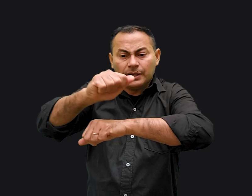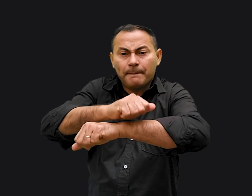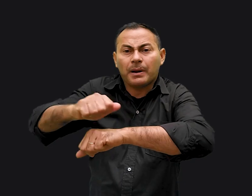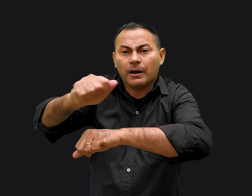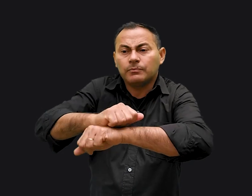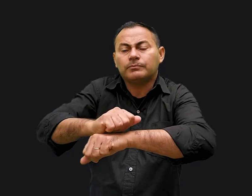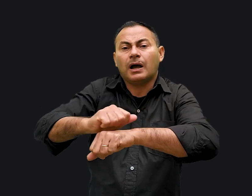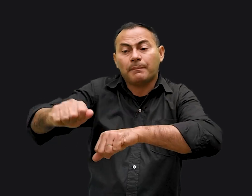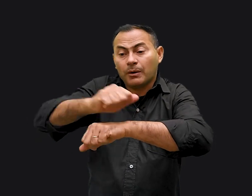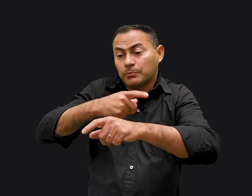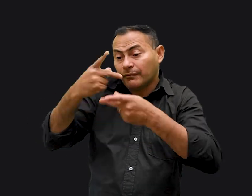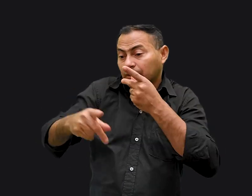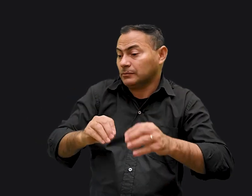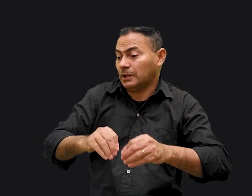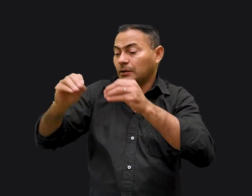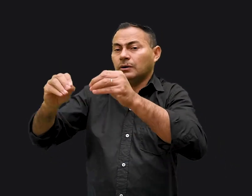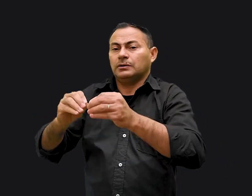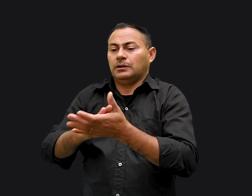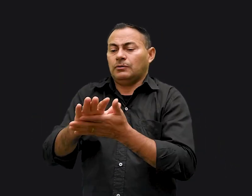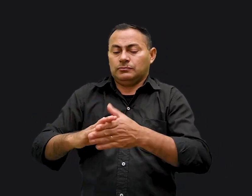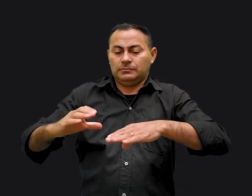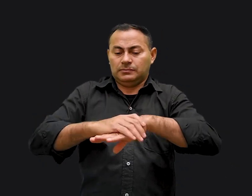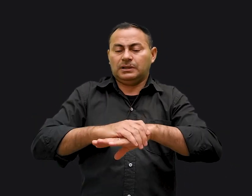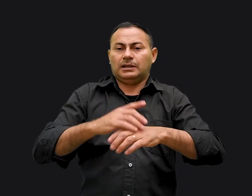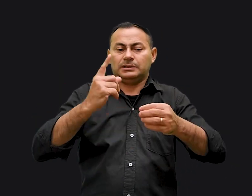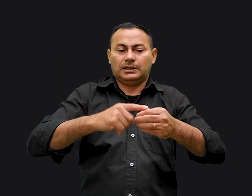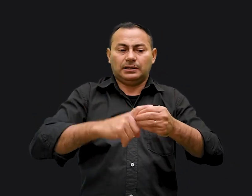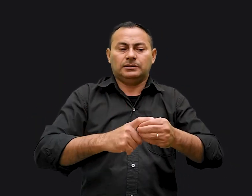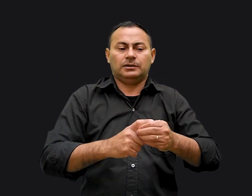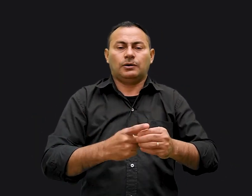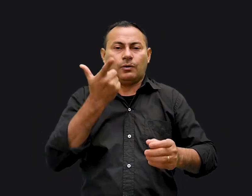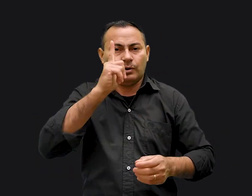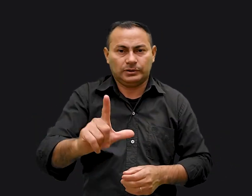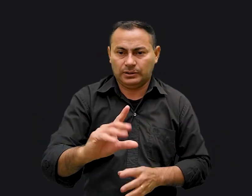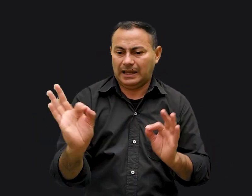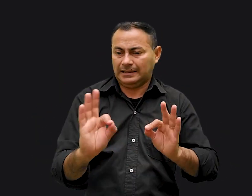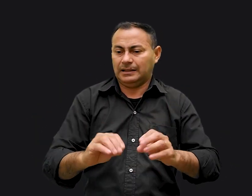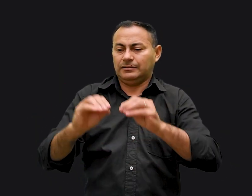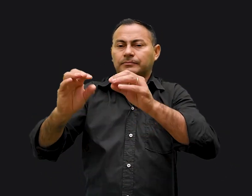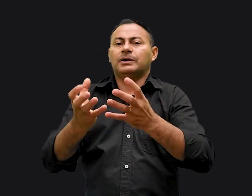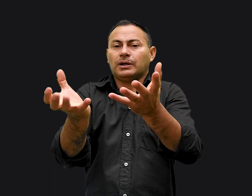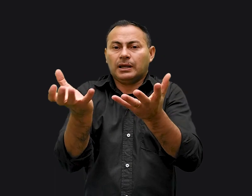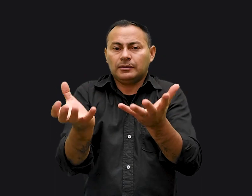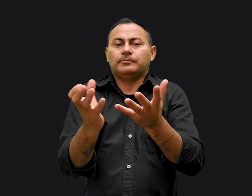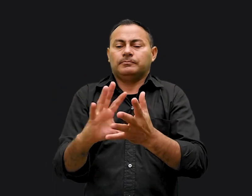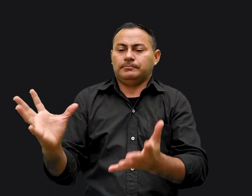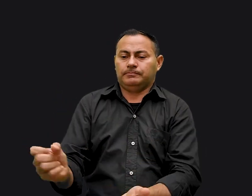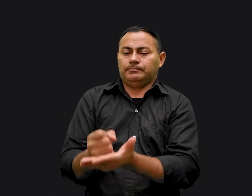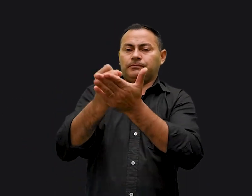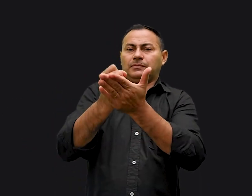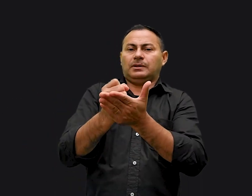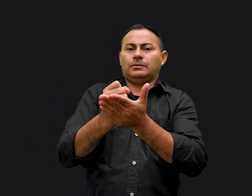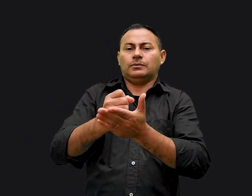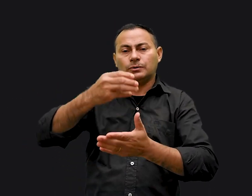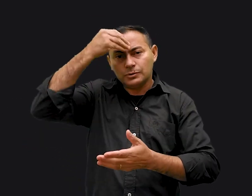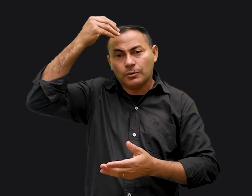Ele diz que não levaria sequer um sapato da cidade que ele conquistou O que ele queria era resgatar o seu sobrinho Ló